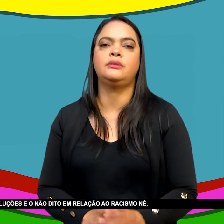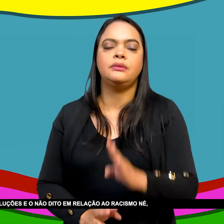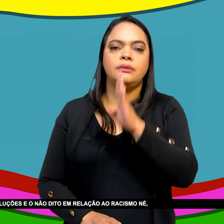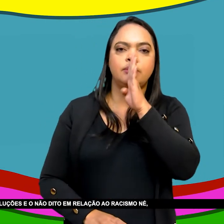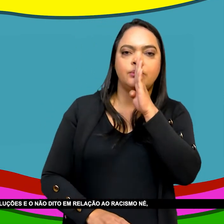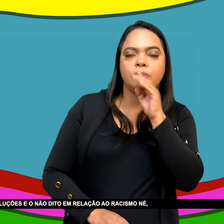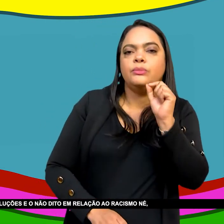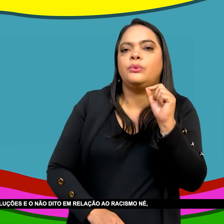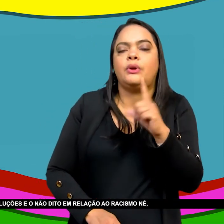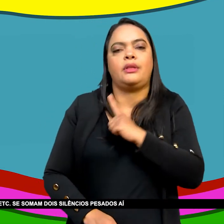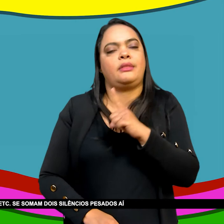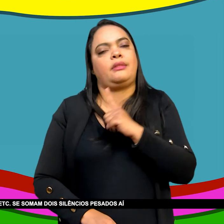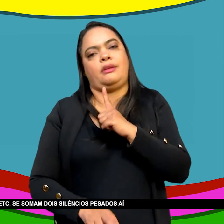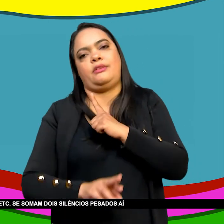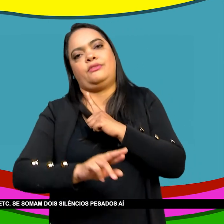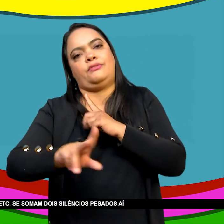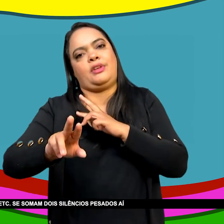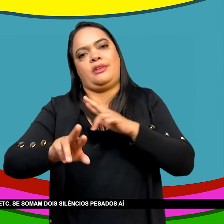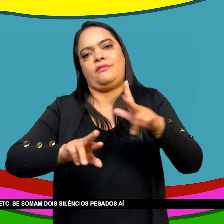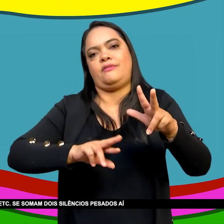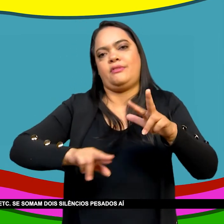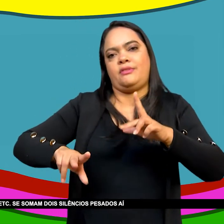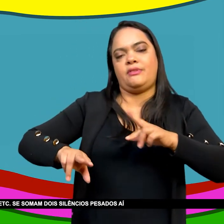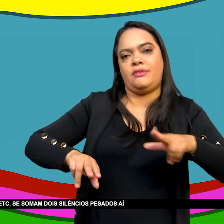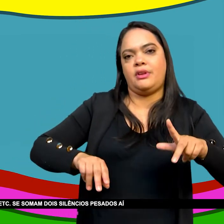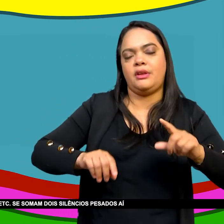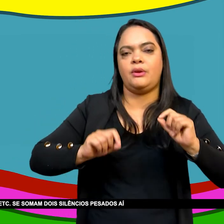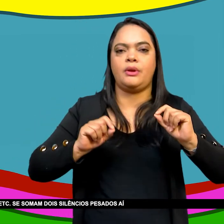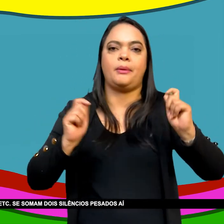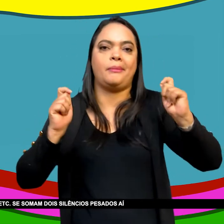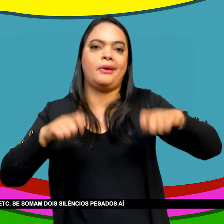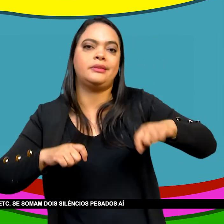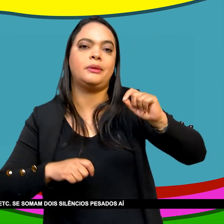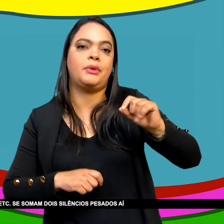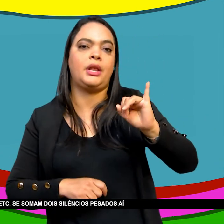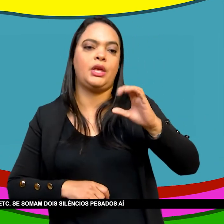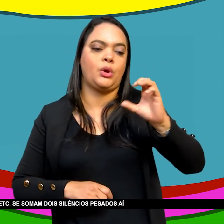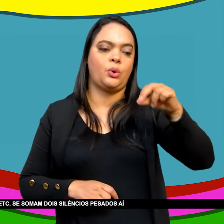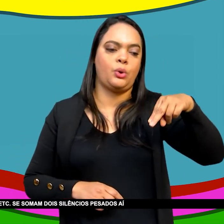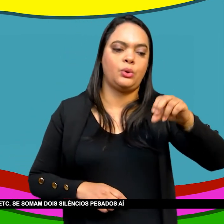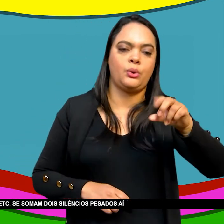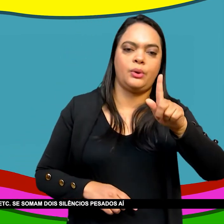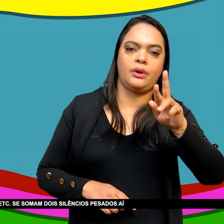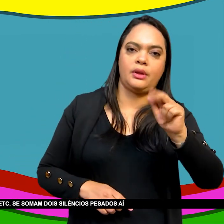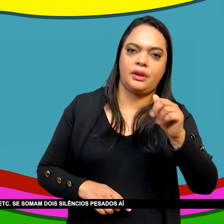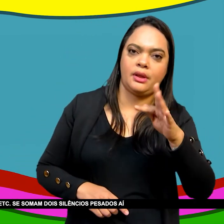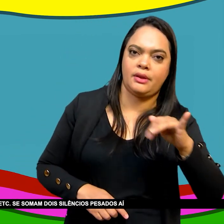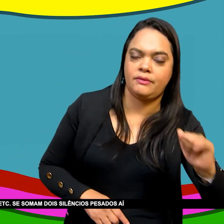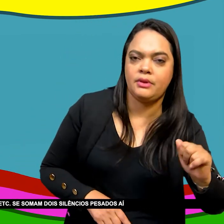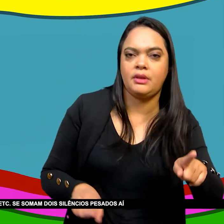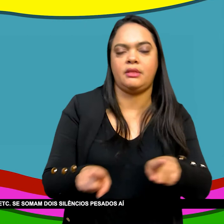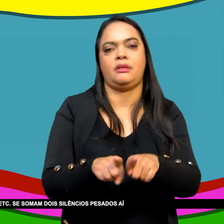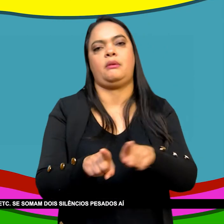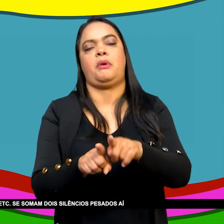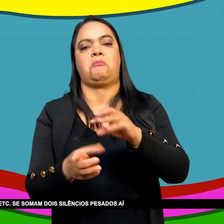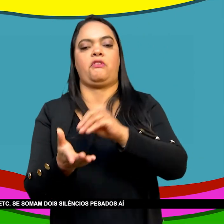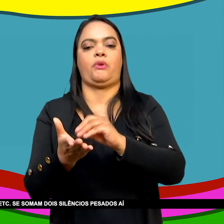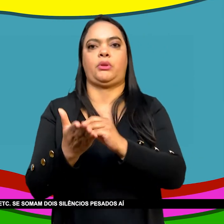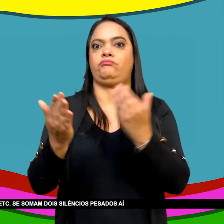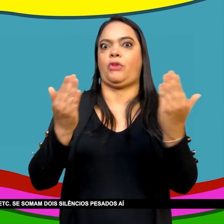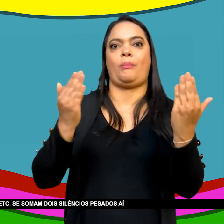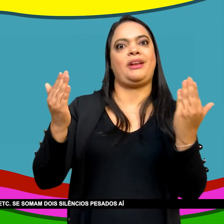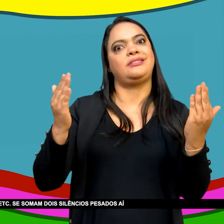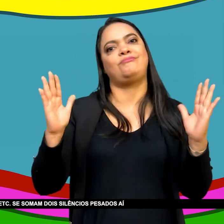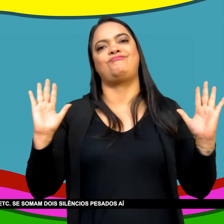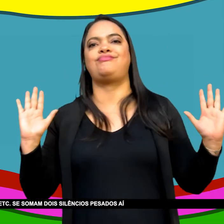dito Em relação ao racismo Em relação ao escravo Como protagonista histórico Se somam dois